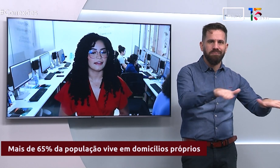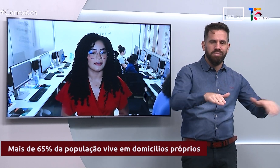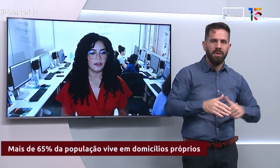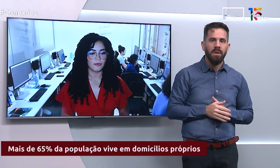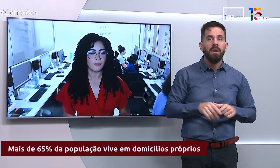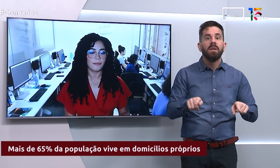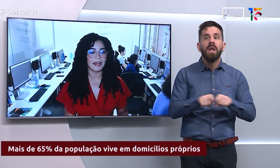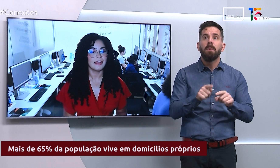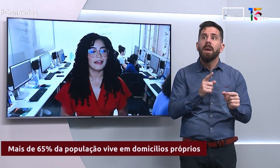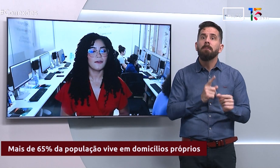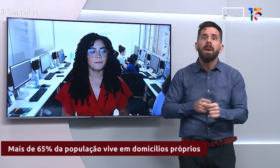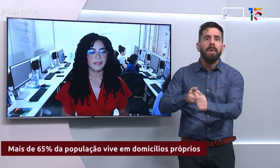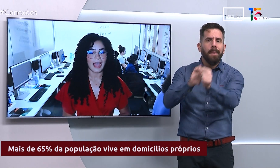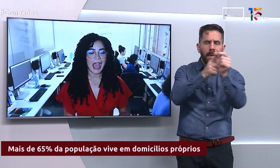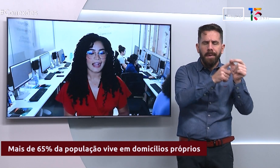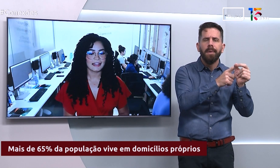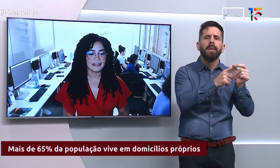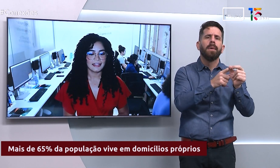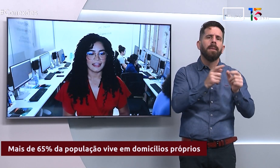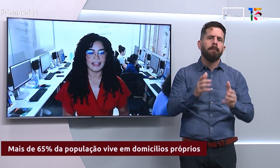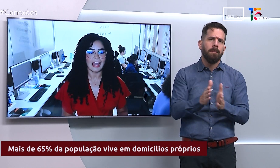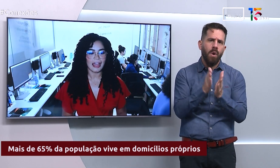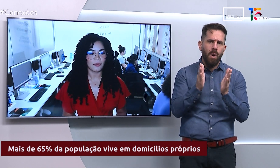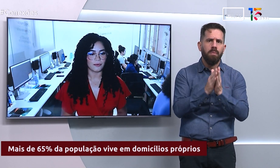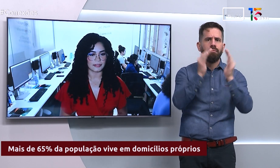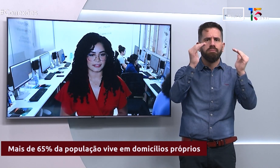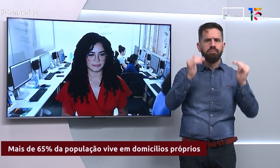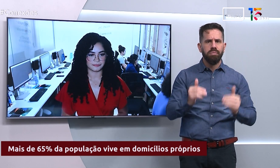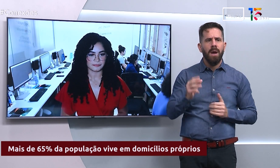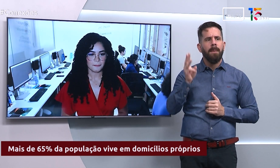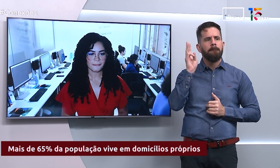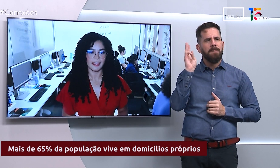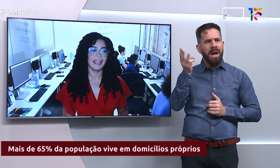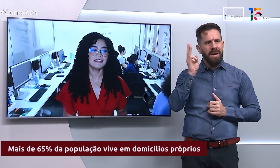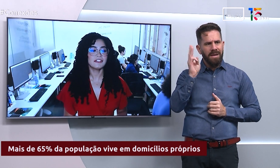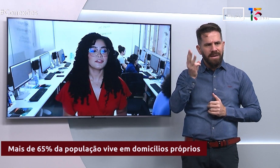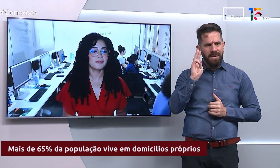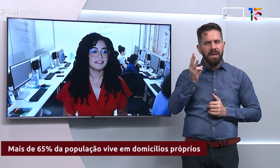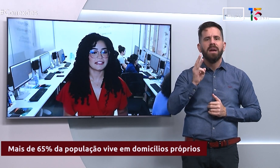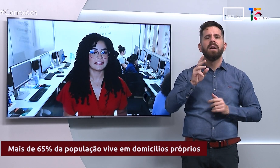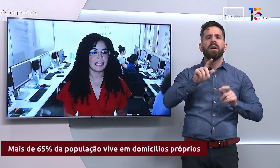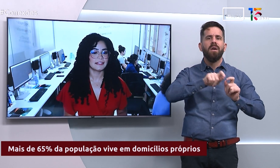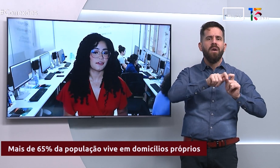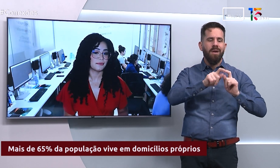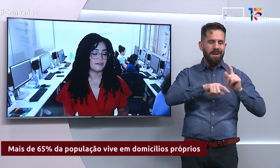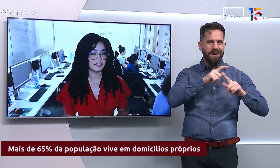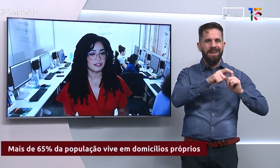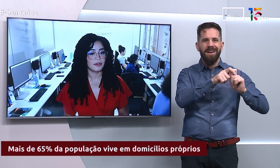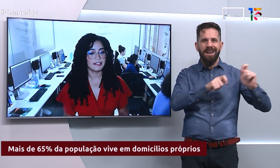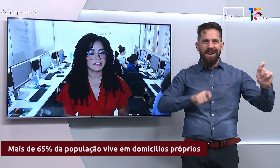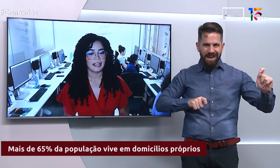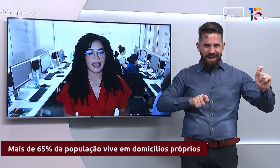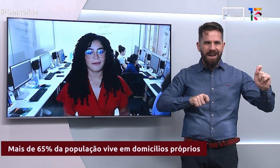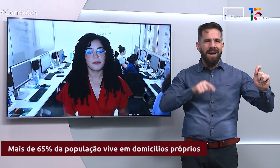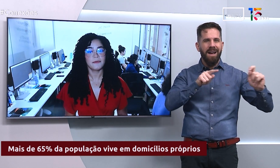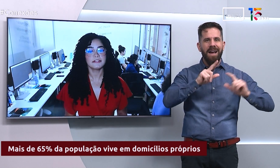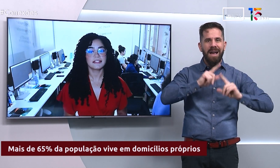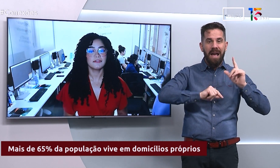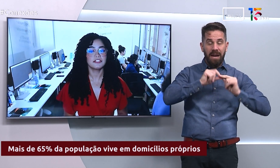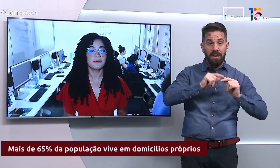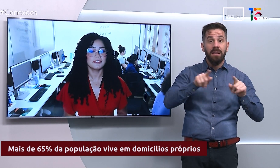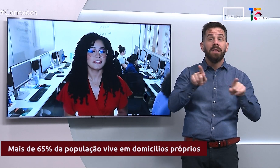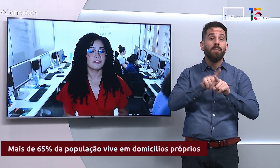renda, como Maranhão, Acre e Alagoas. Entre 2016 e 2022, a